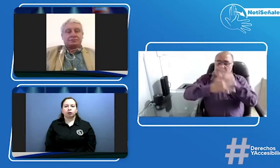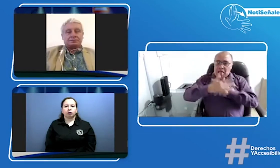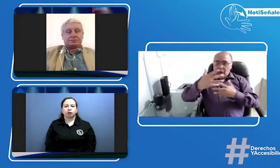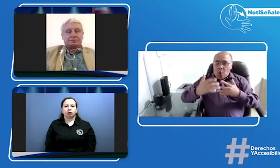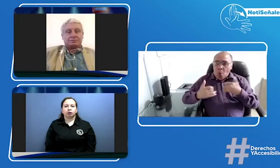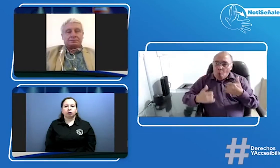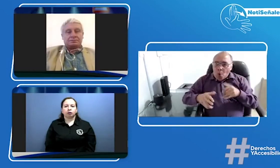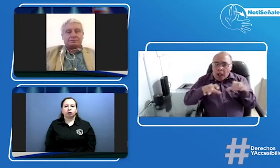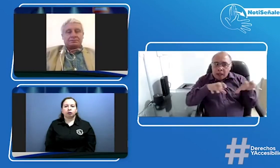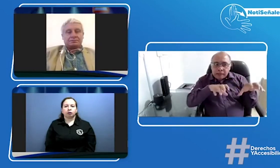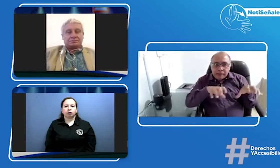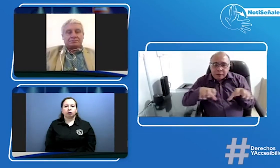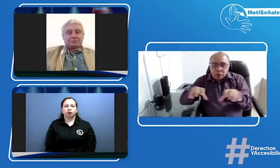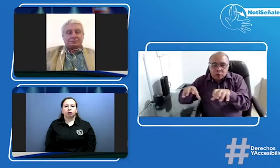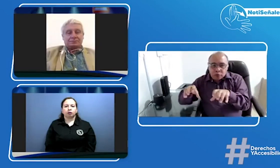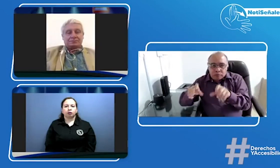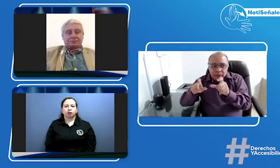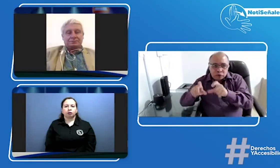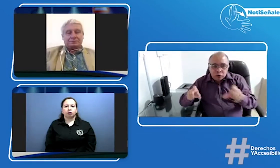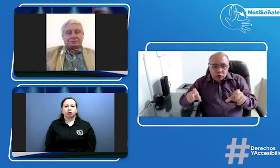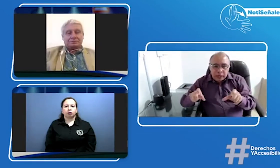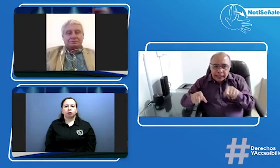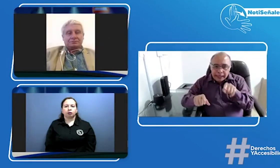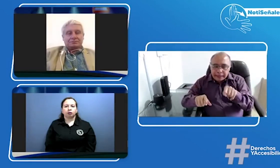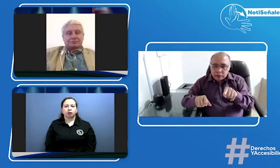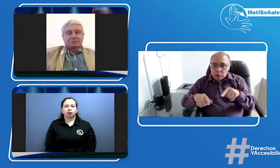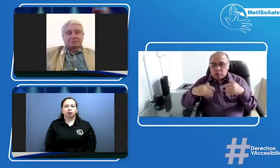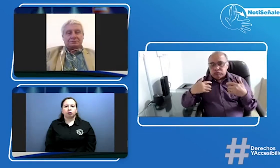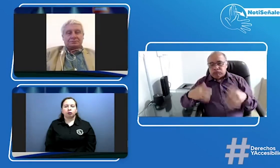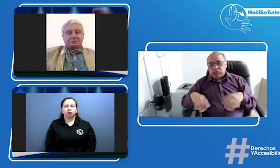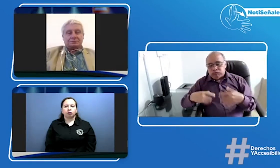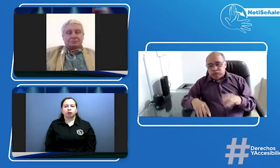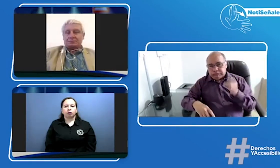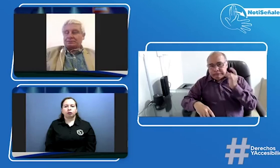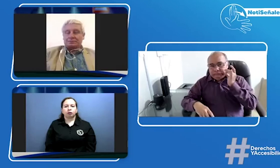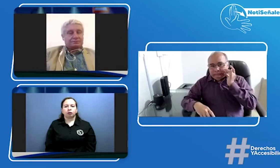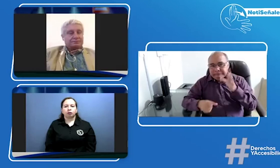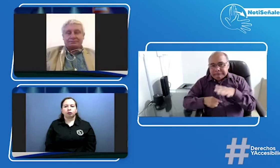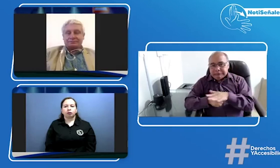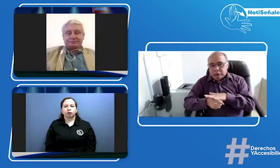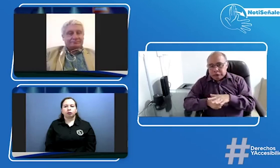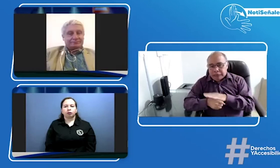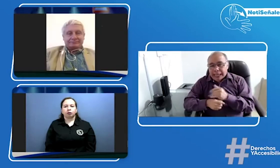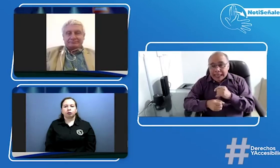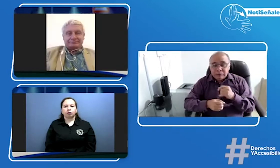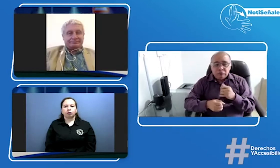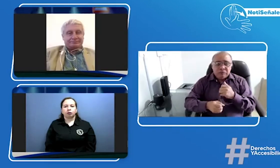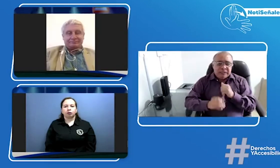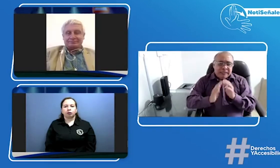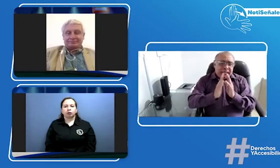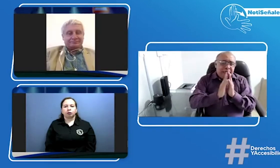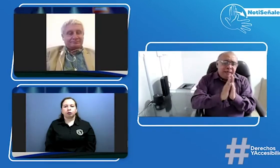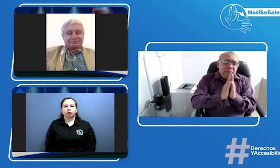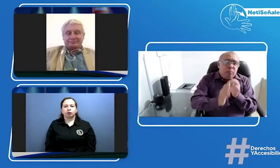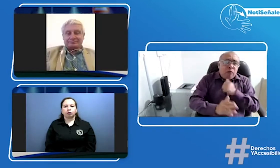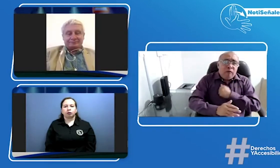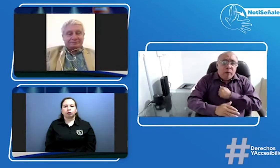y pues fue una persona que recibió ese maltrato que no fue respetado entonces pues